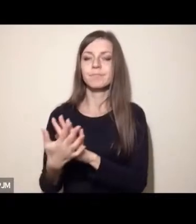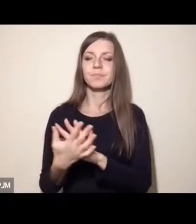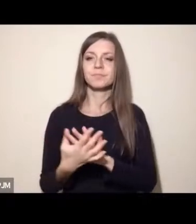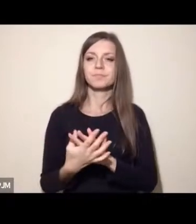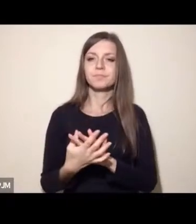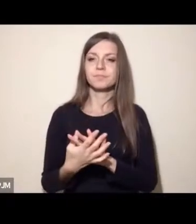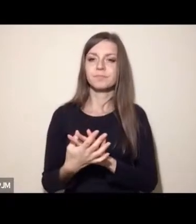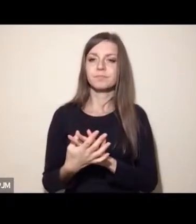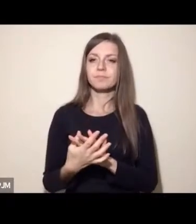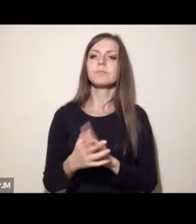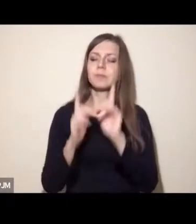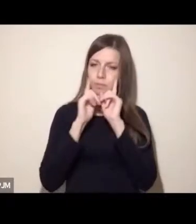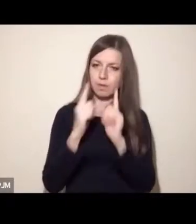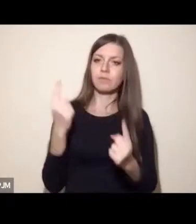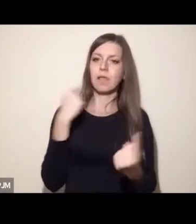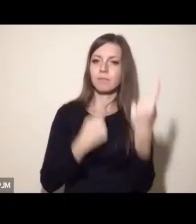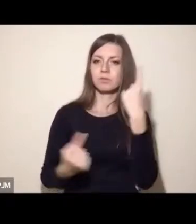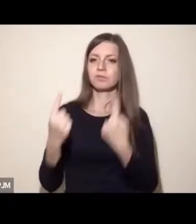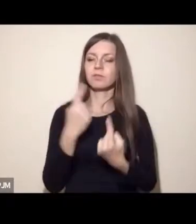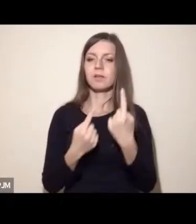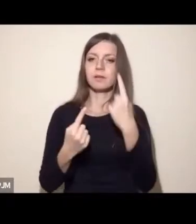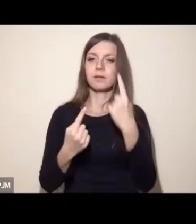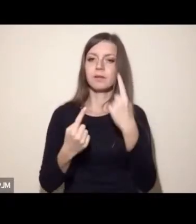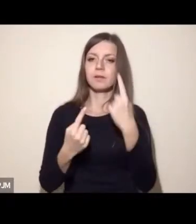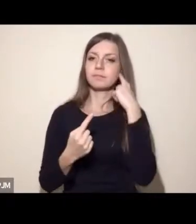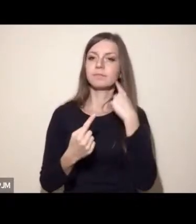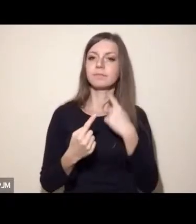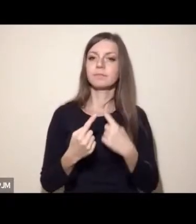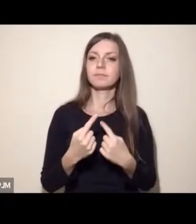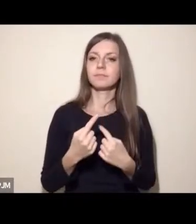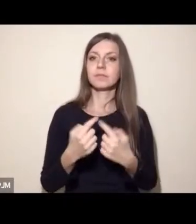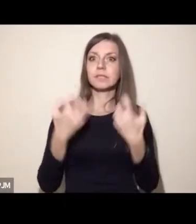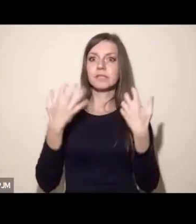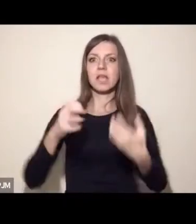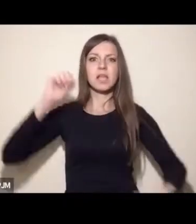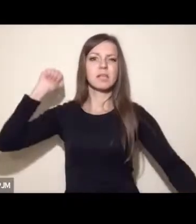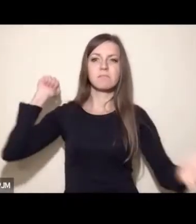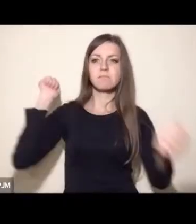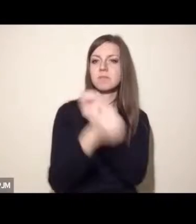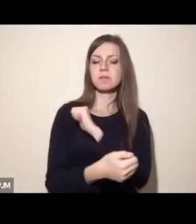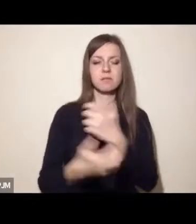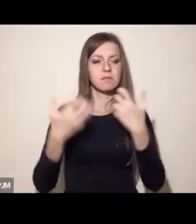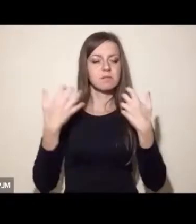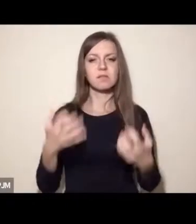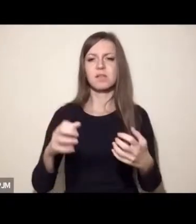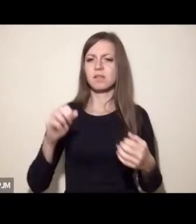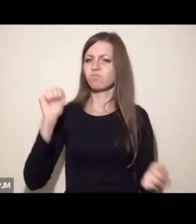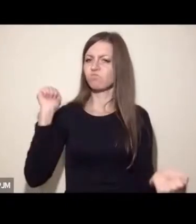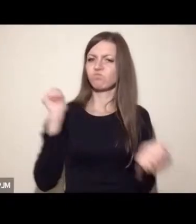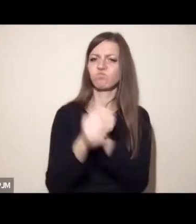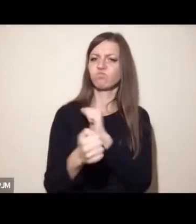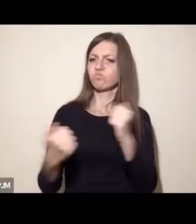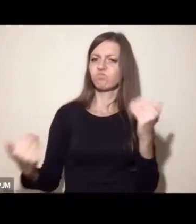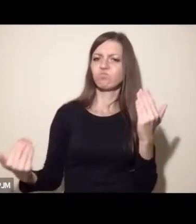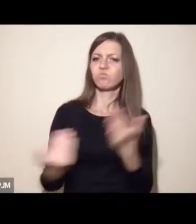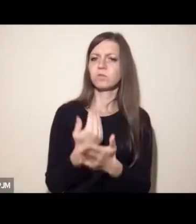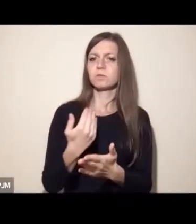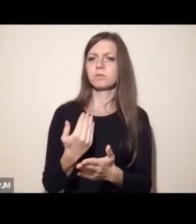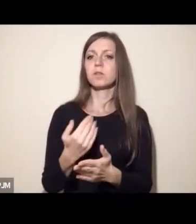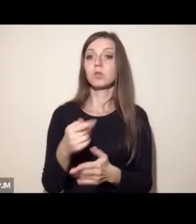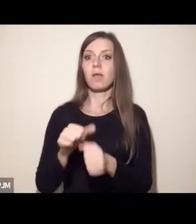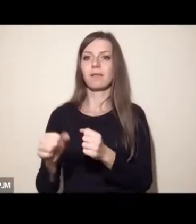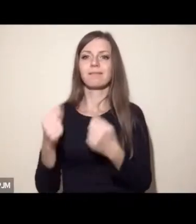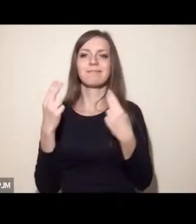Naprawdę sądzę, że sięganie po reformy i uczestniczenie w ewolucji bywa